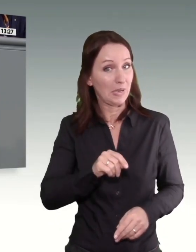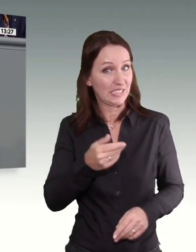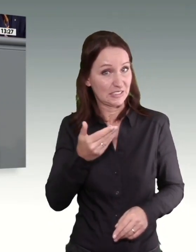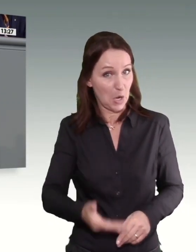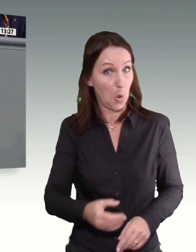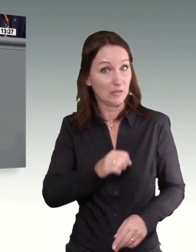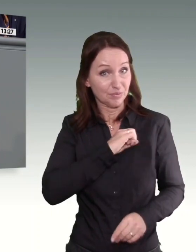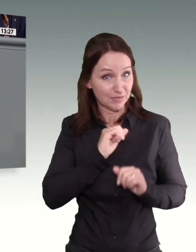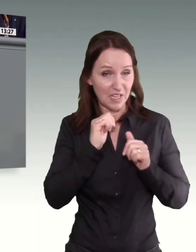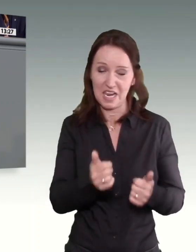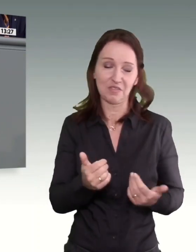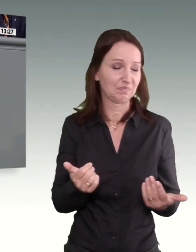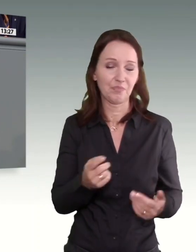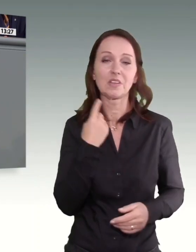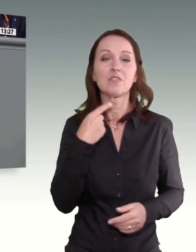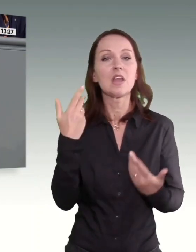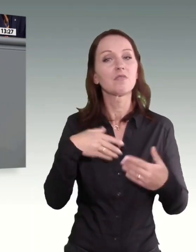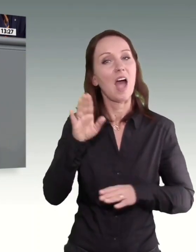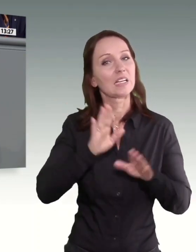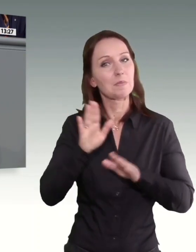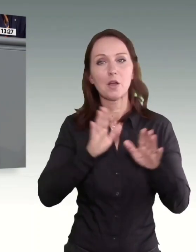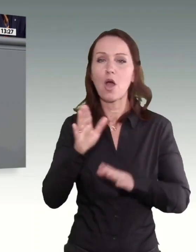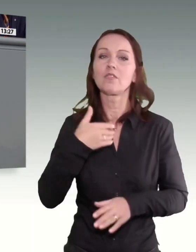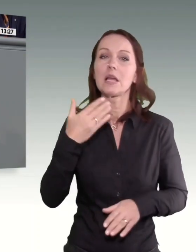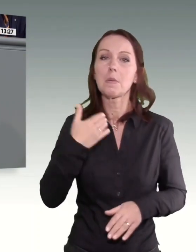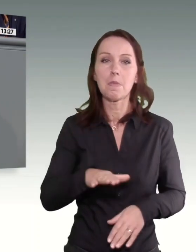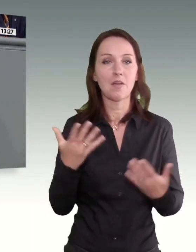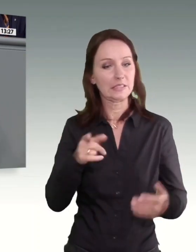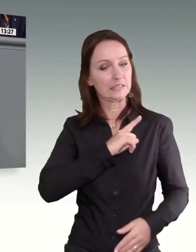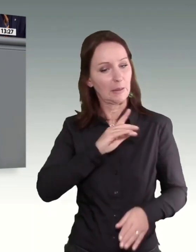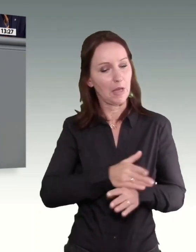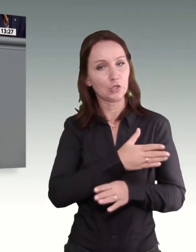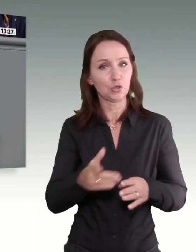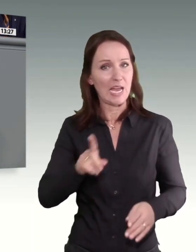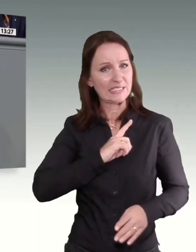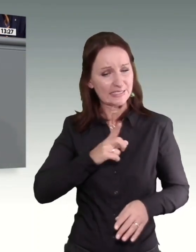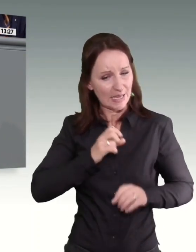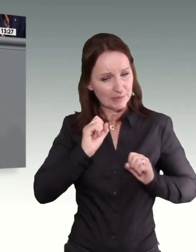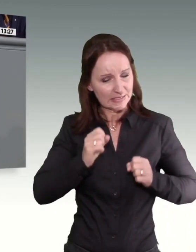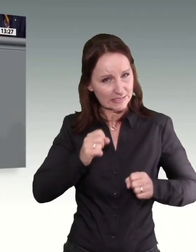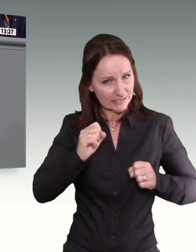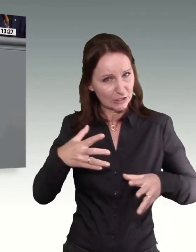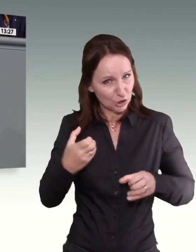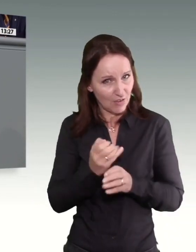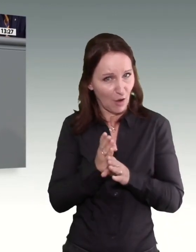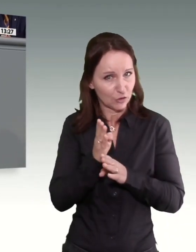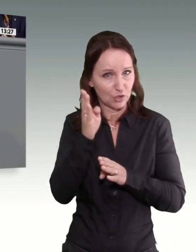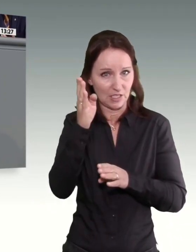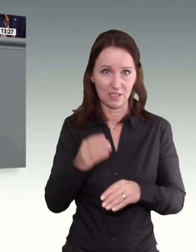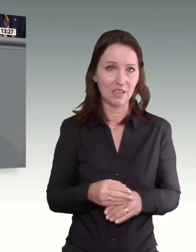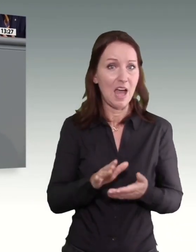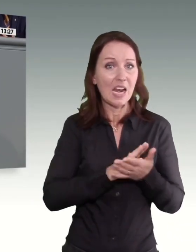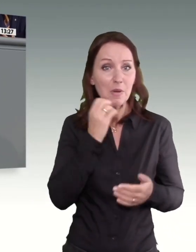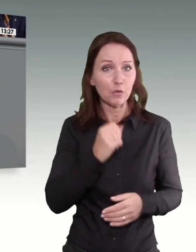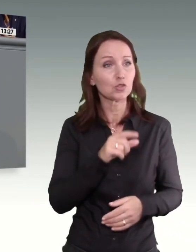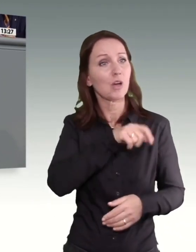vielmehr auf selbstbestimmten Aufstieg aus eigener Kraft. Niemand kann sich am Ende wünschen, dass die Menschen nur Mindestlohn verdienen.